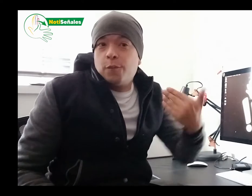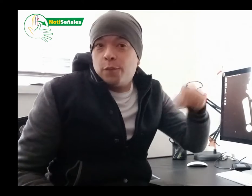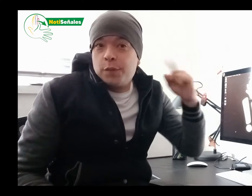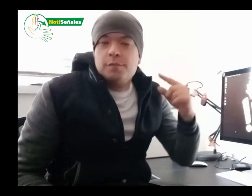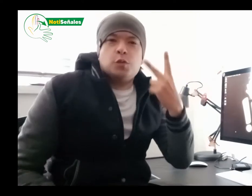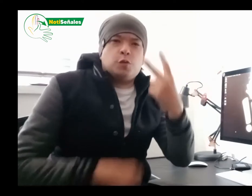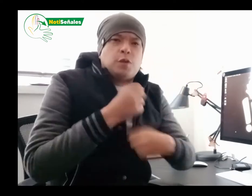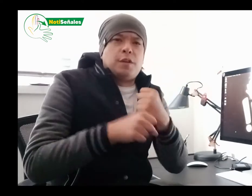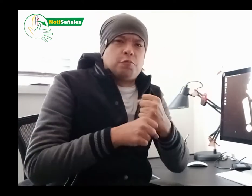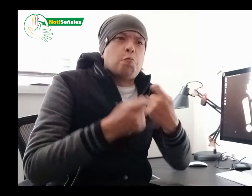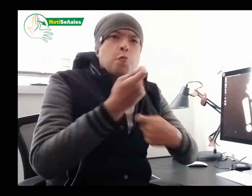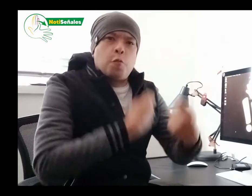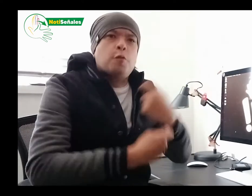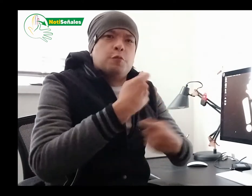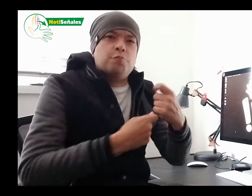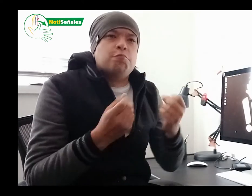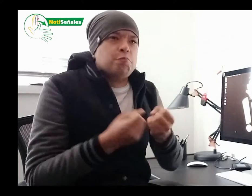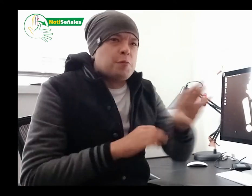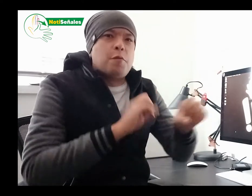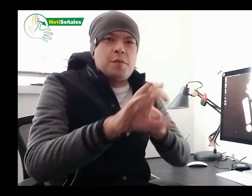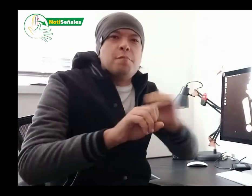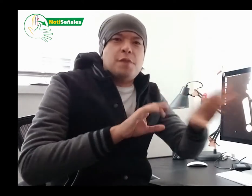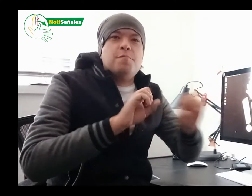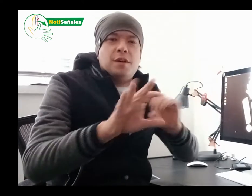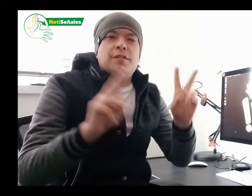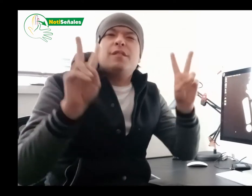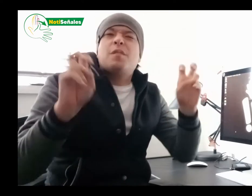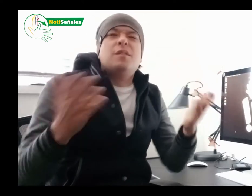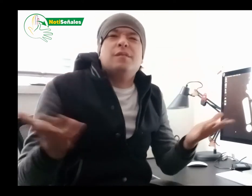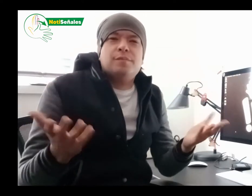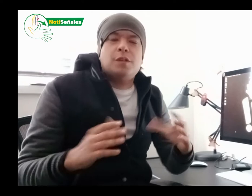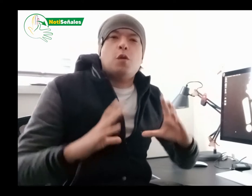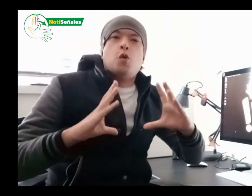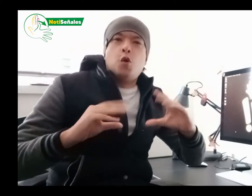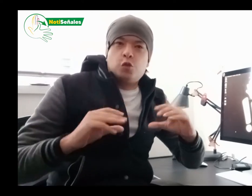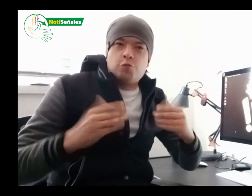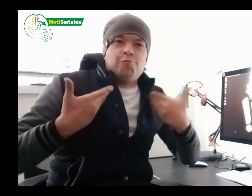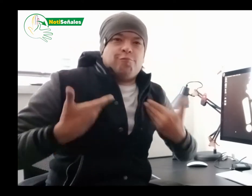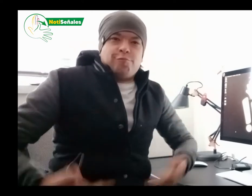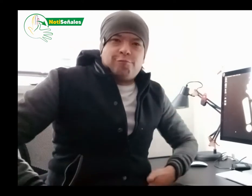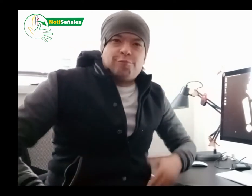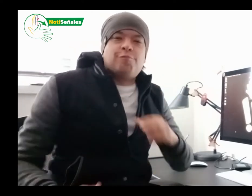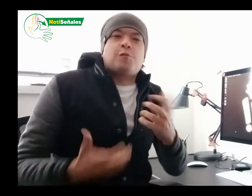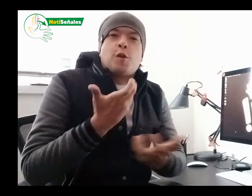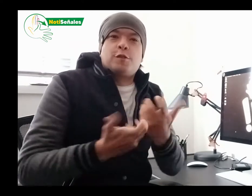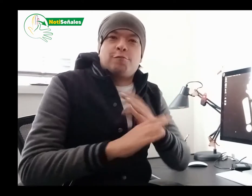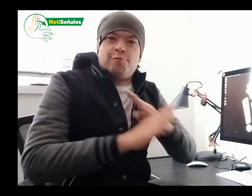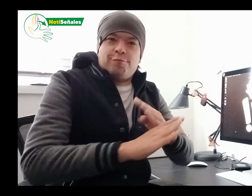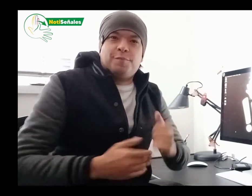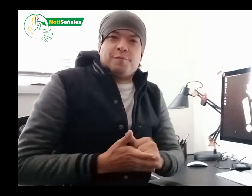surgió hace dos años. He tenido este negocio y he hecho esto por este tiempo. Vendo cojines, delantales